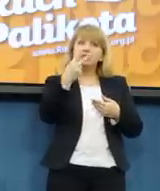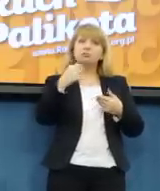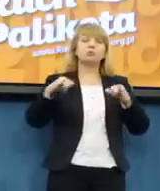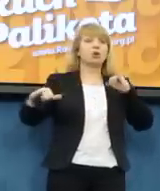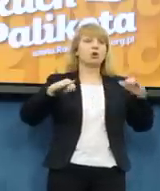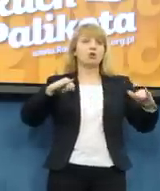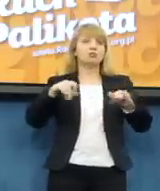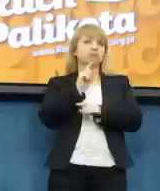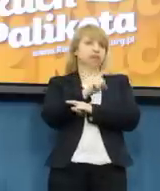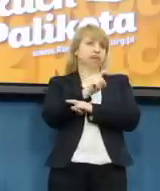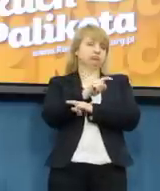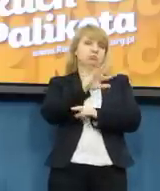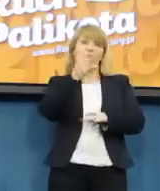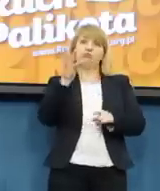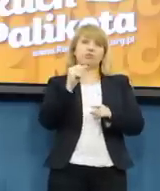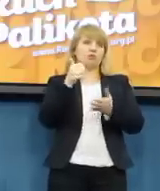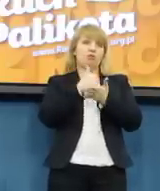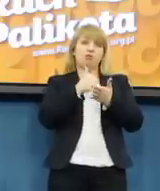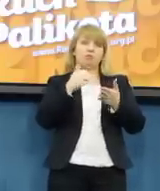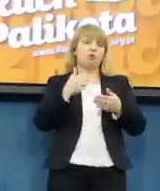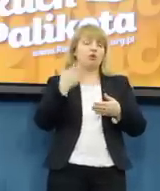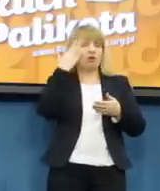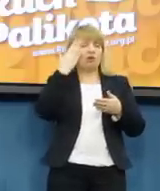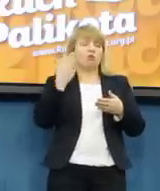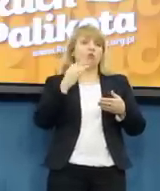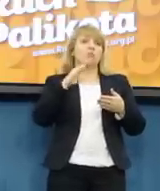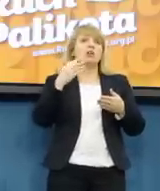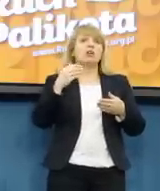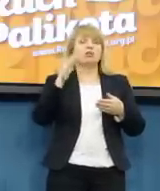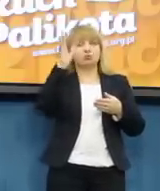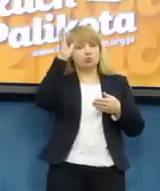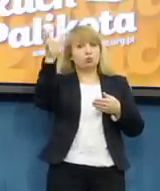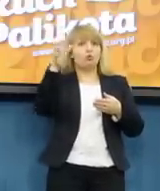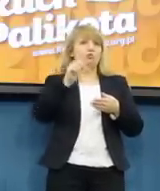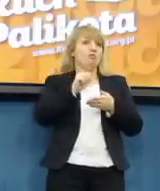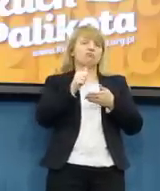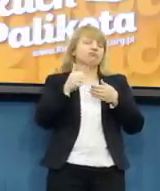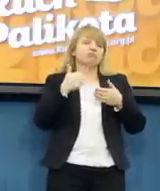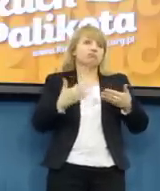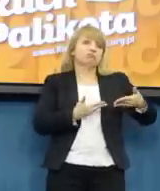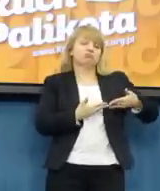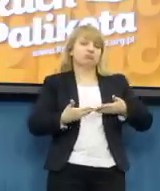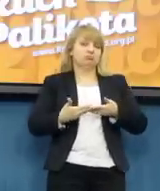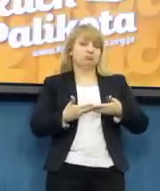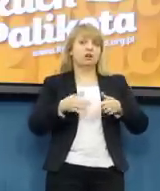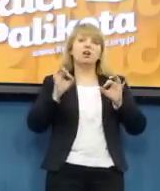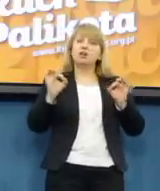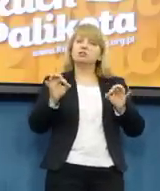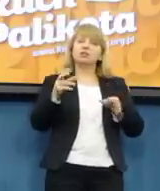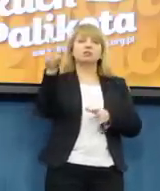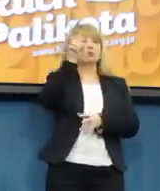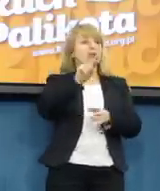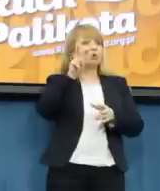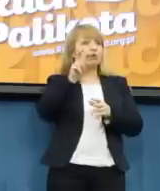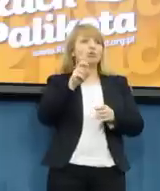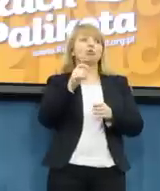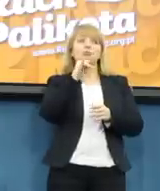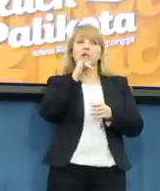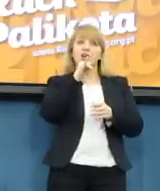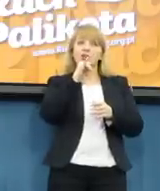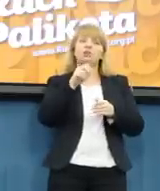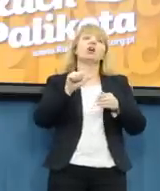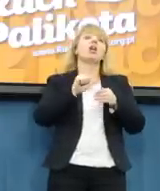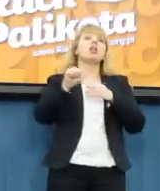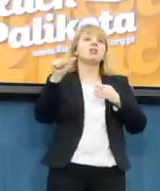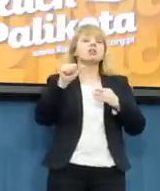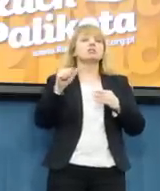Państwem, ponieważ ruch Palikota rozpoczął pewną kampanię na rzecz wspierania, finansowania i